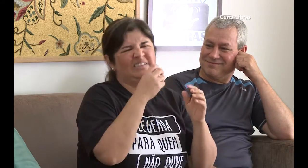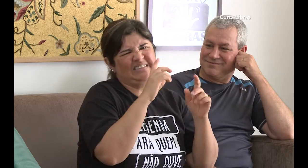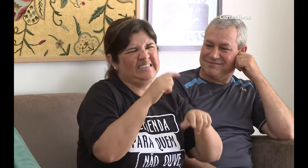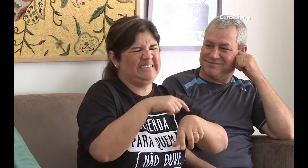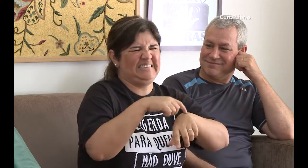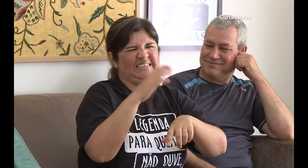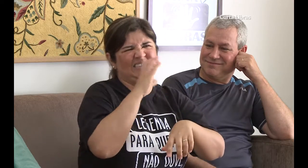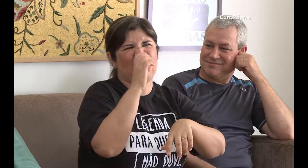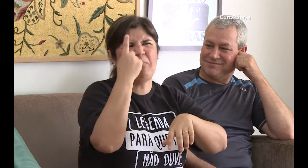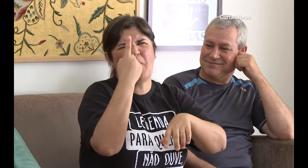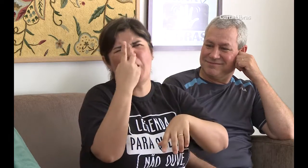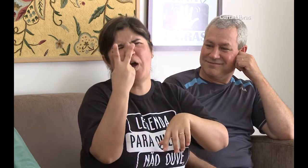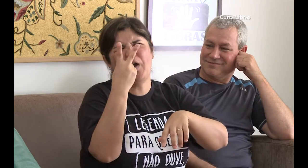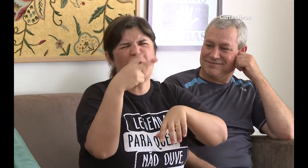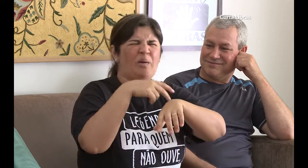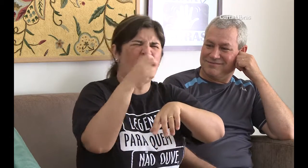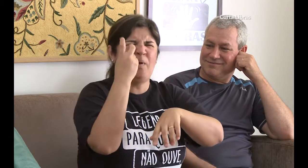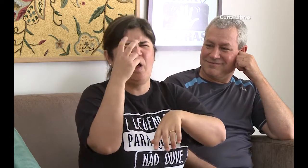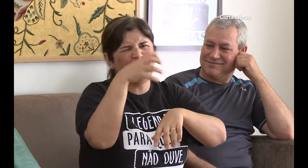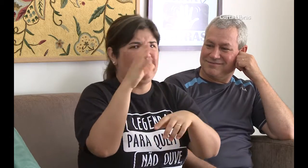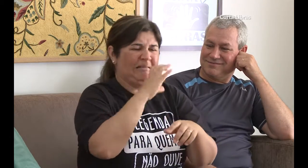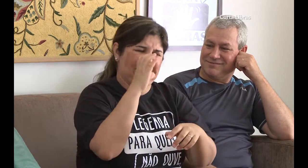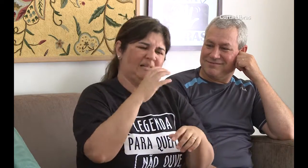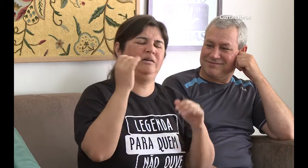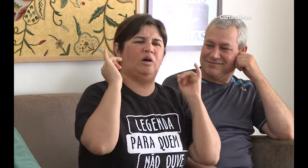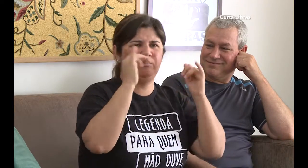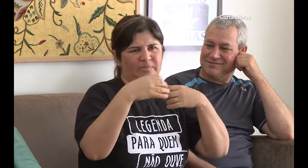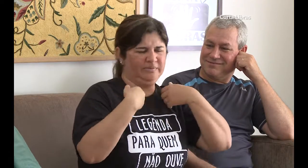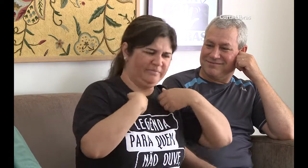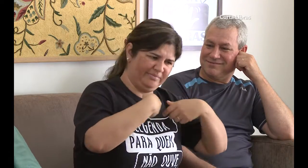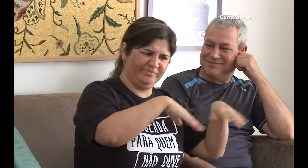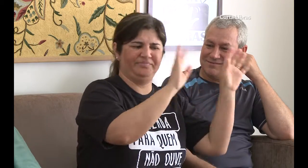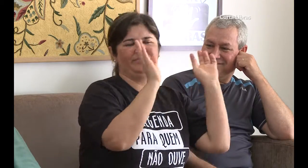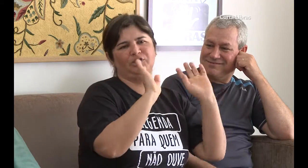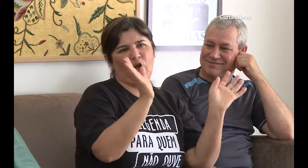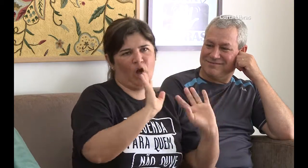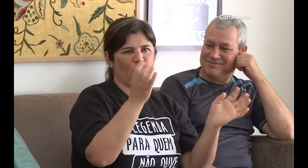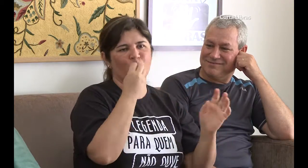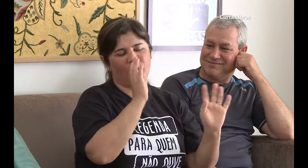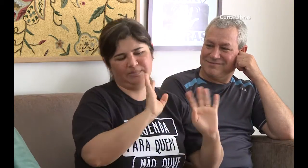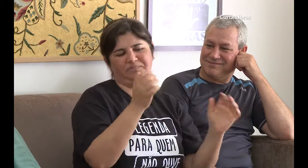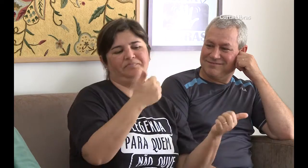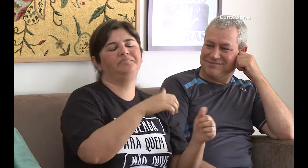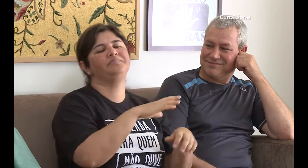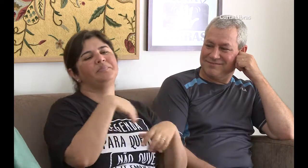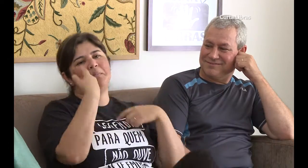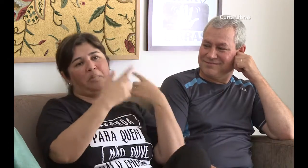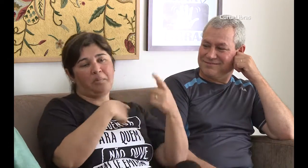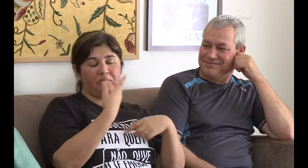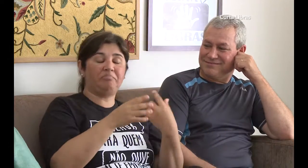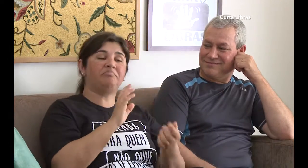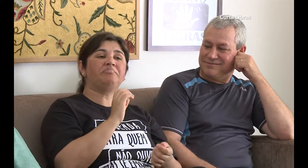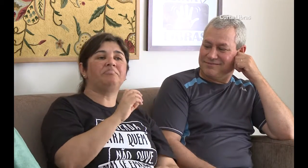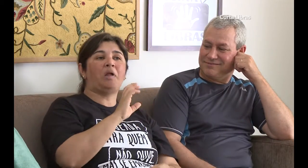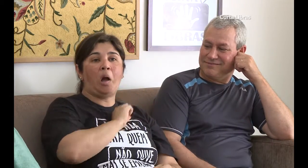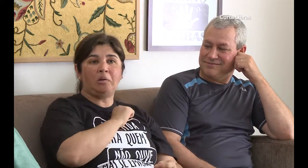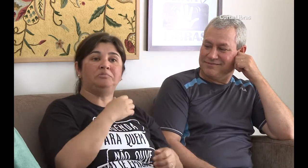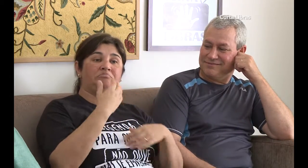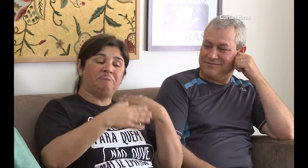e ficou me beijando. E alguns surdos ficavam me chamando para ir embora rápido. Precisei dar tchau para o Jefferson e esperar o ônibus. Então eu fui